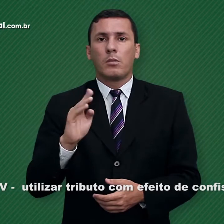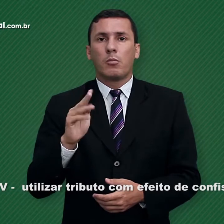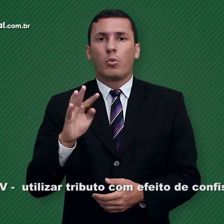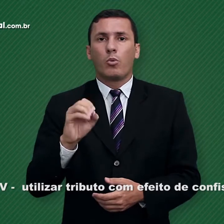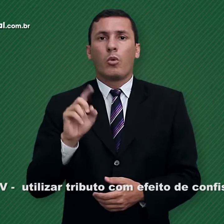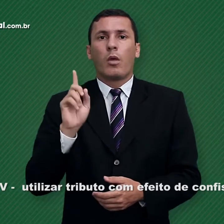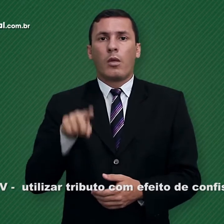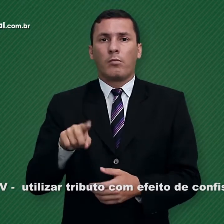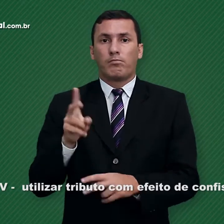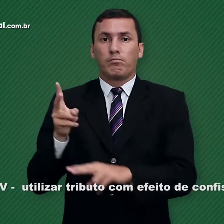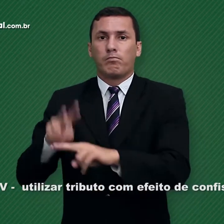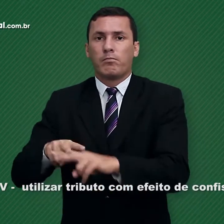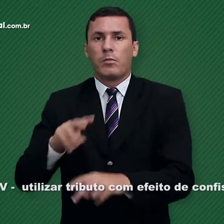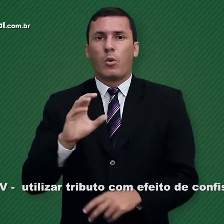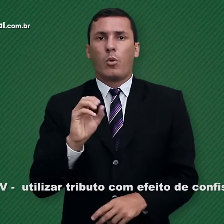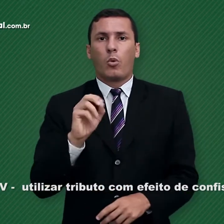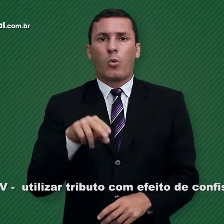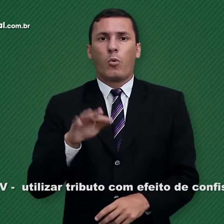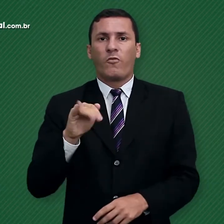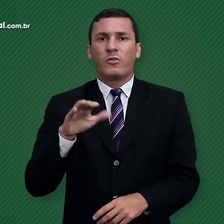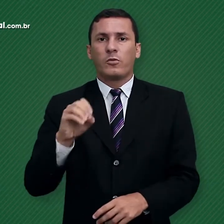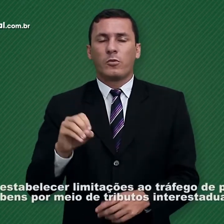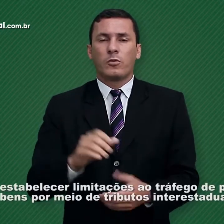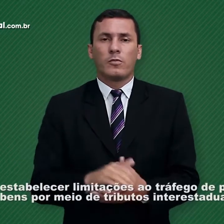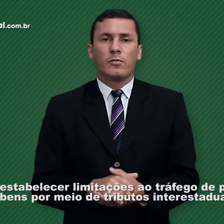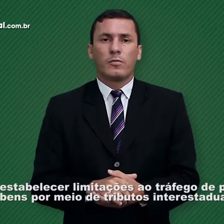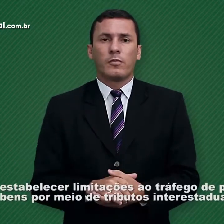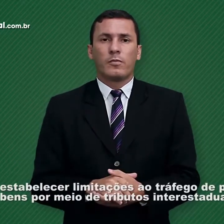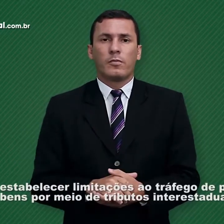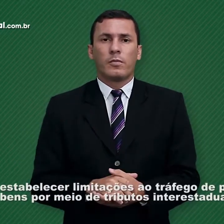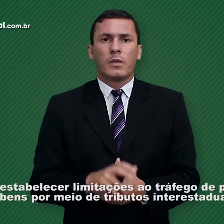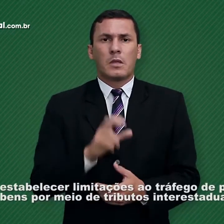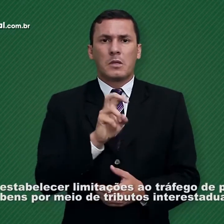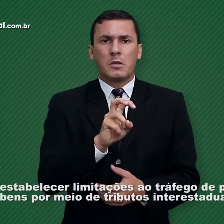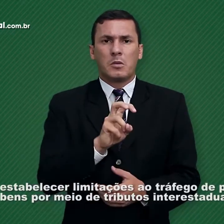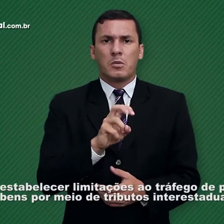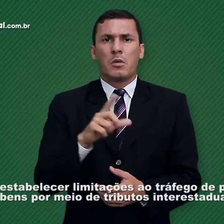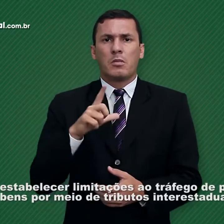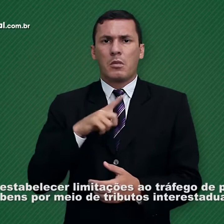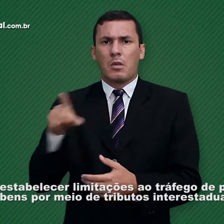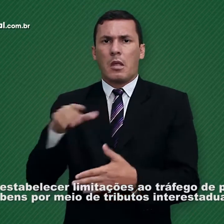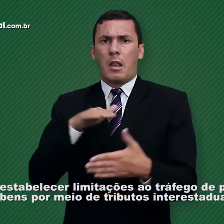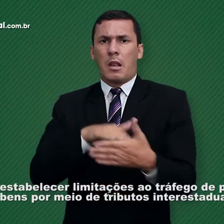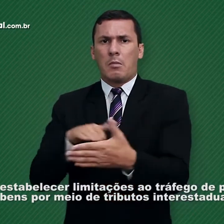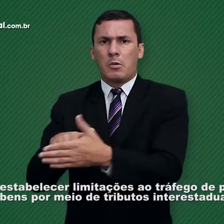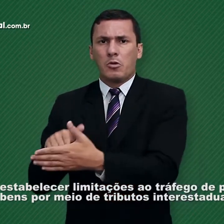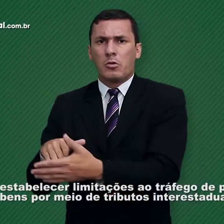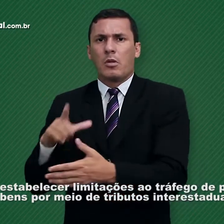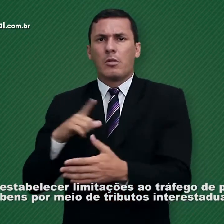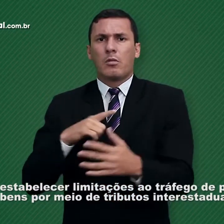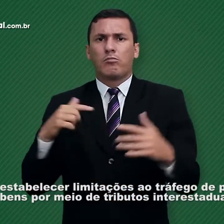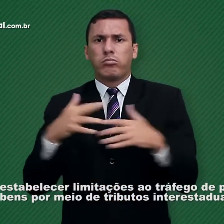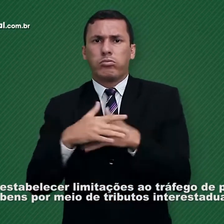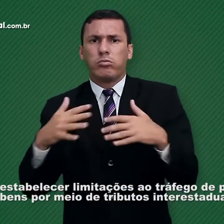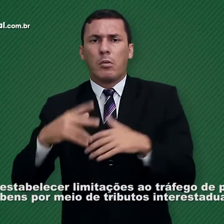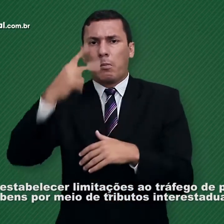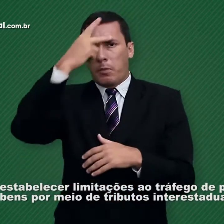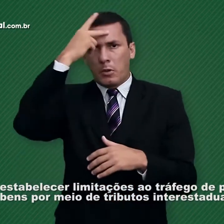com efeito de confisco 5. Estabelecer limitações ao tráfego de pessoas ou bens